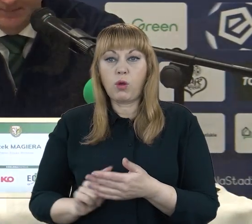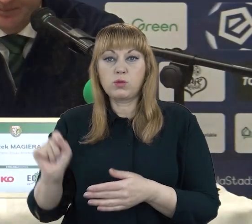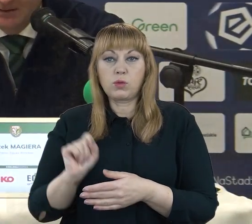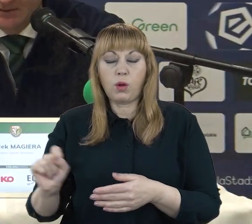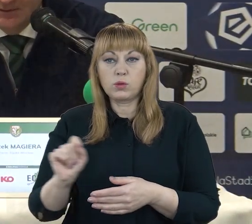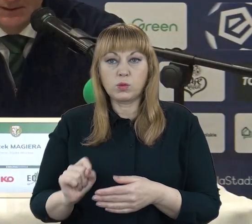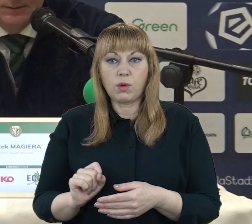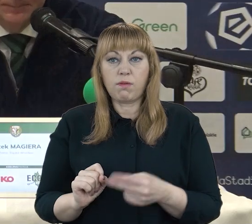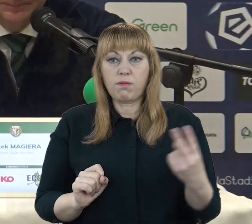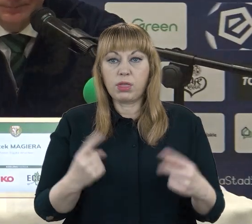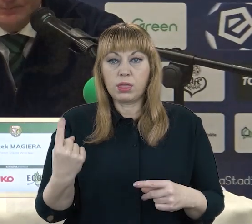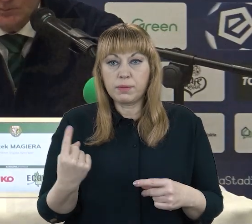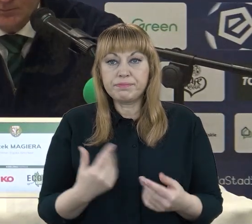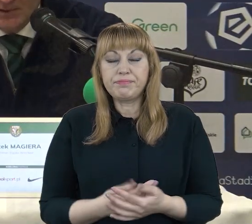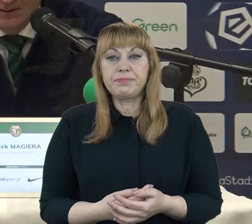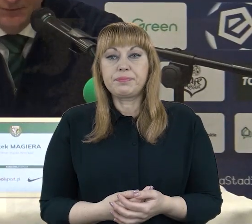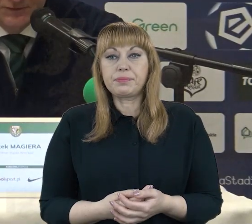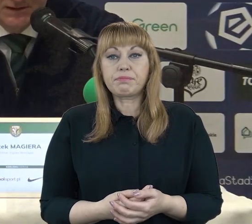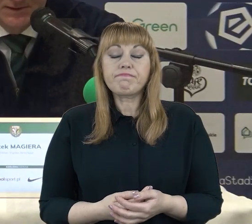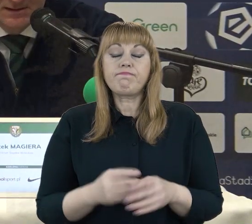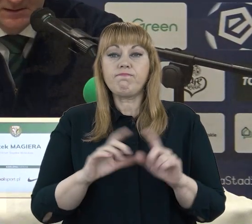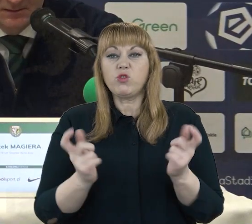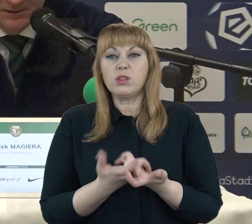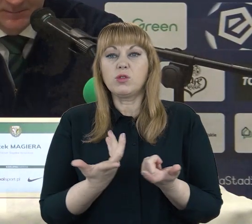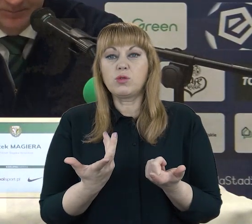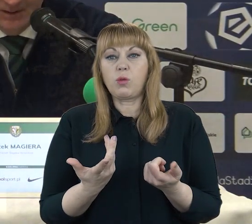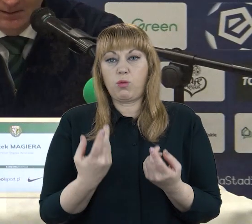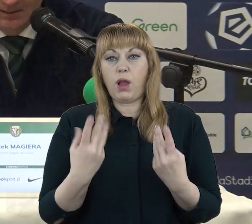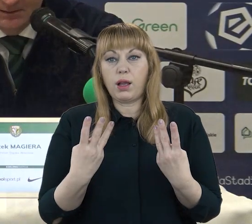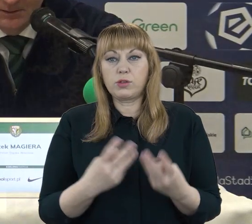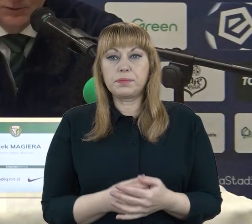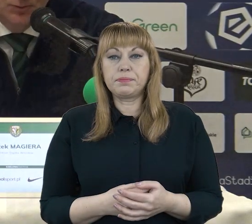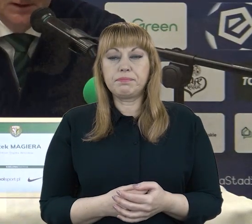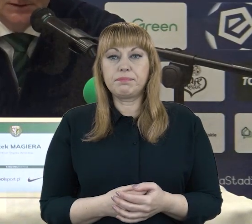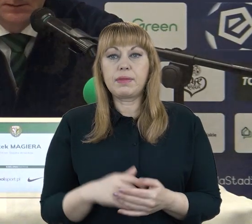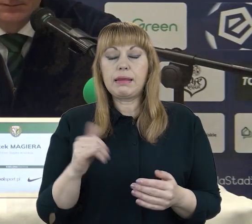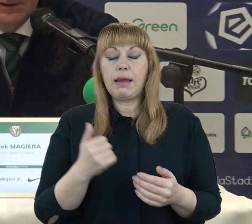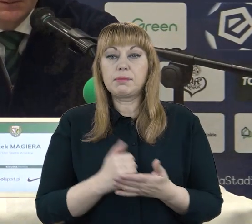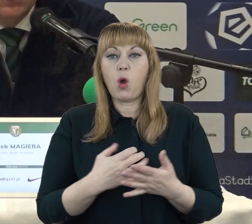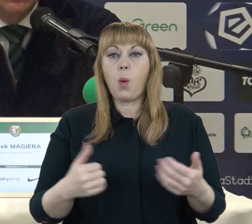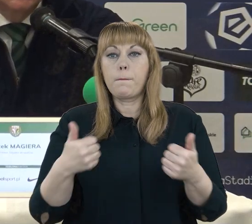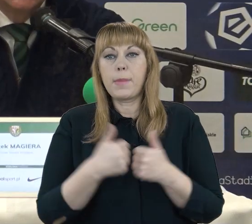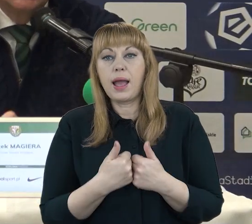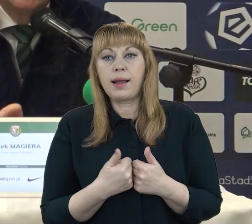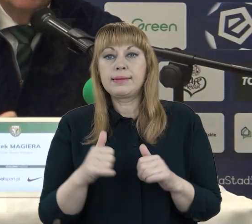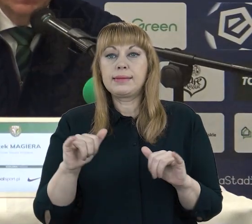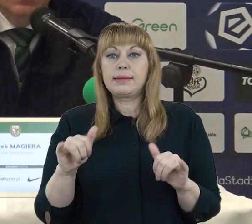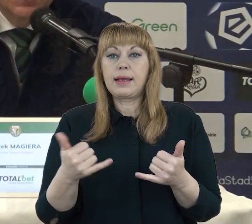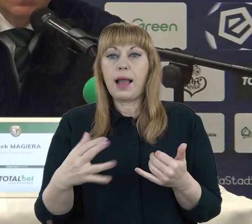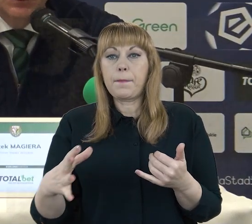do 1. I to w tym wszystkim jest najistotniejsze. Jeżeli chodzi o mecz, o to w jaki sposób ja to widziałem z